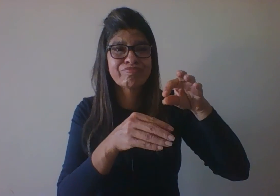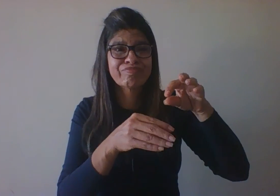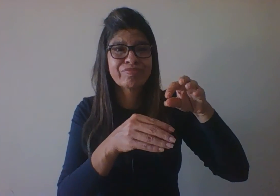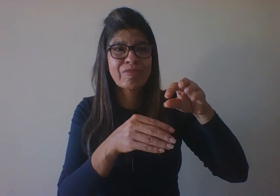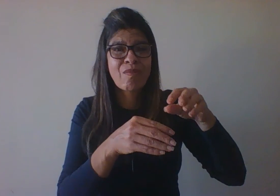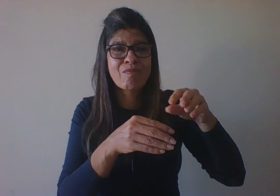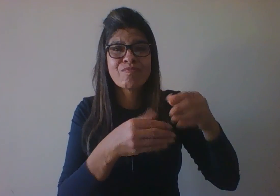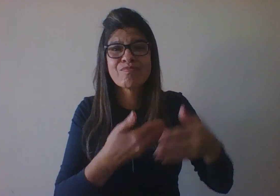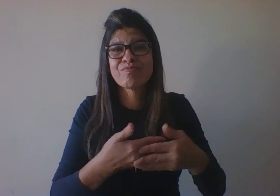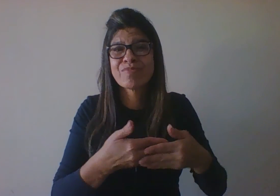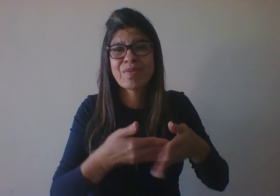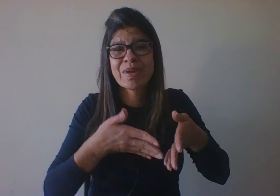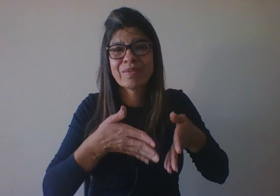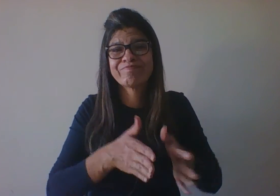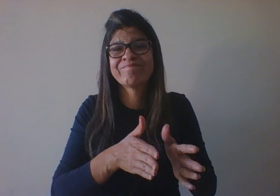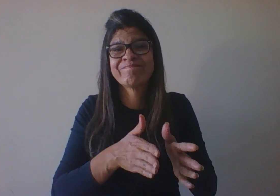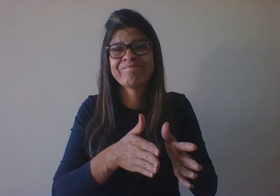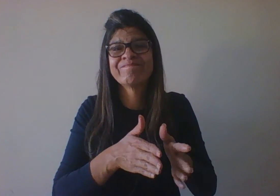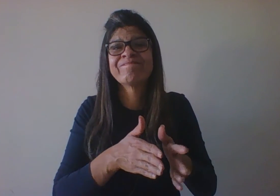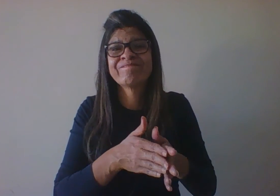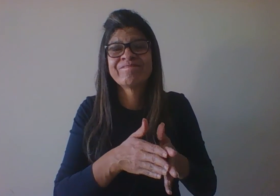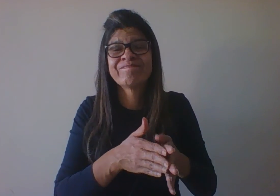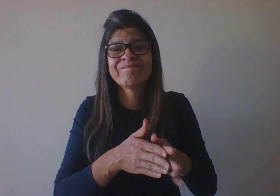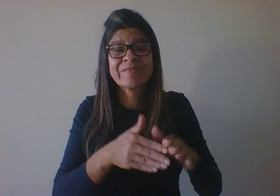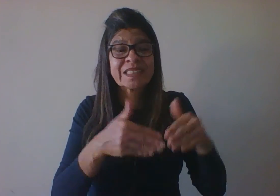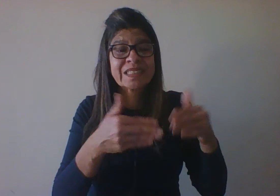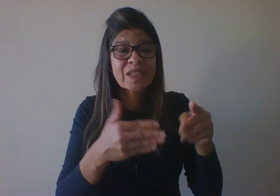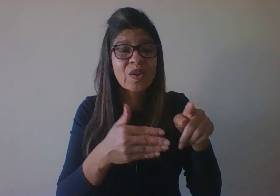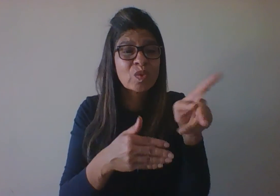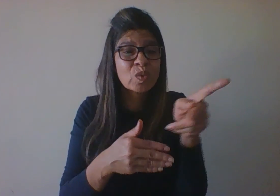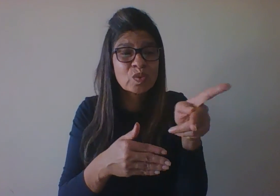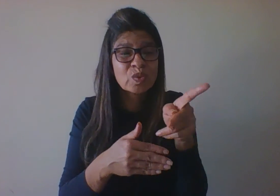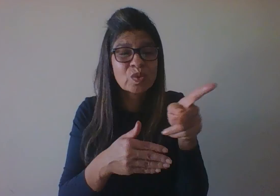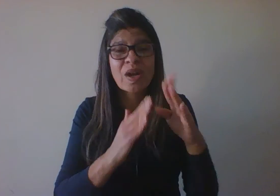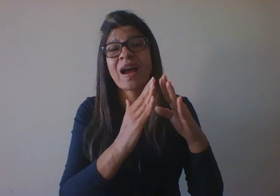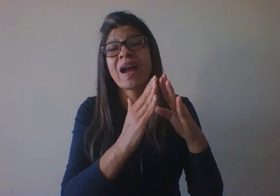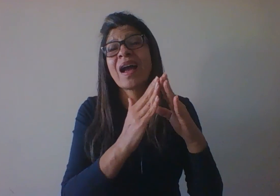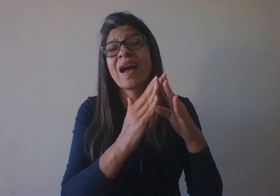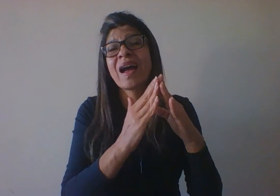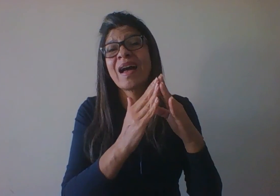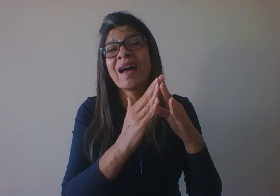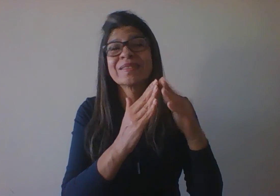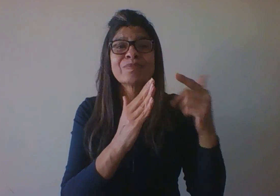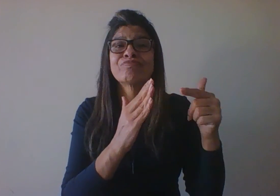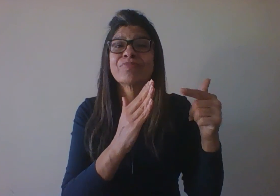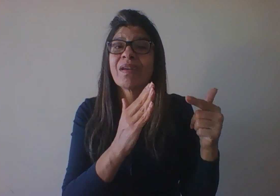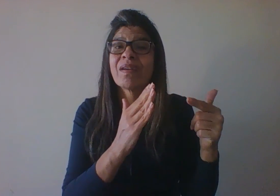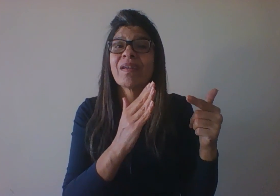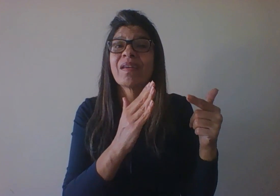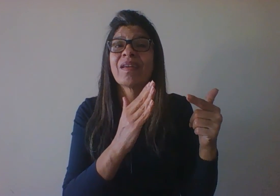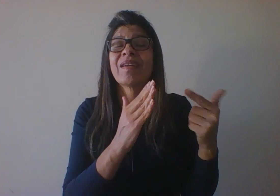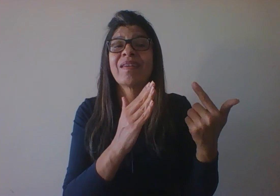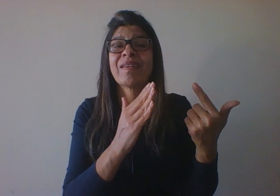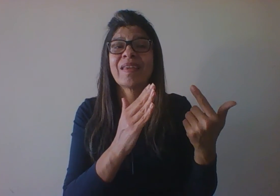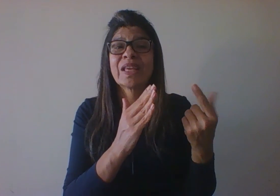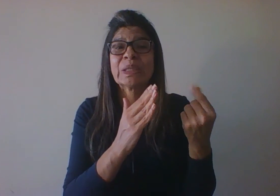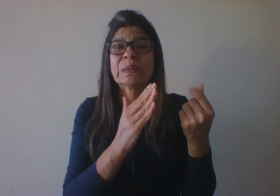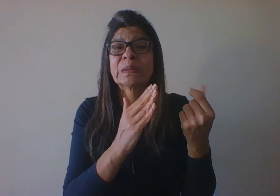dificilmente esse casal vai ter uma moradia estável, ou vão ter uma moradia estável. Muito provavelmente ambos vivem com seus respectivos